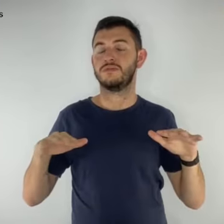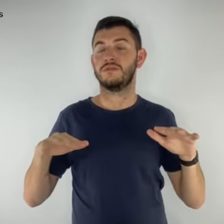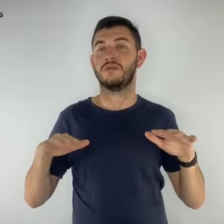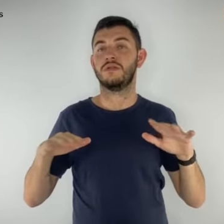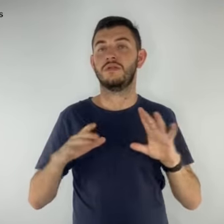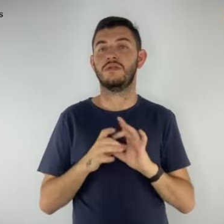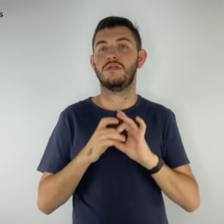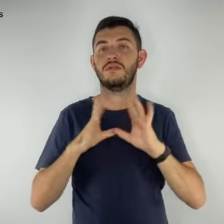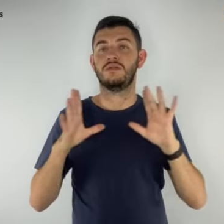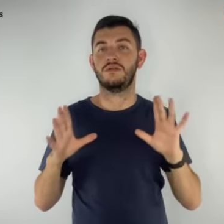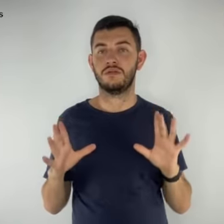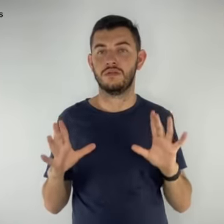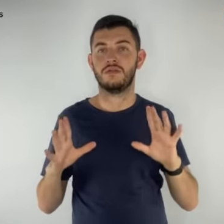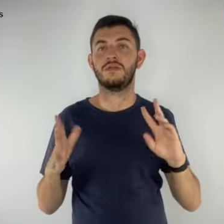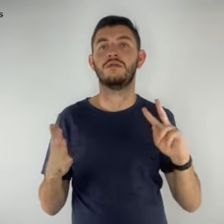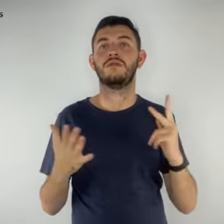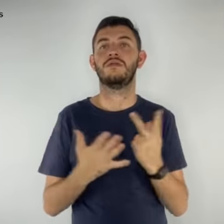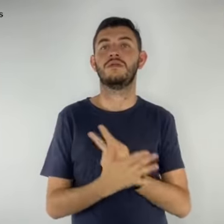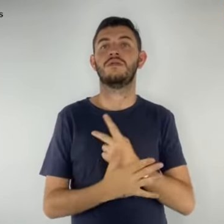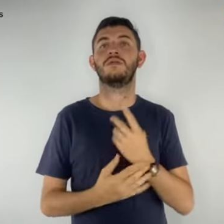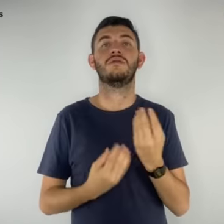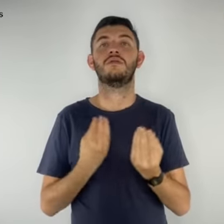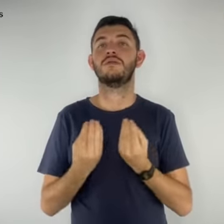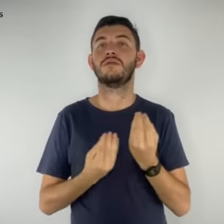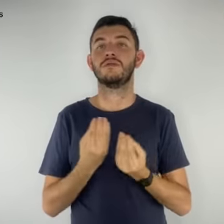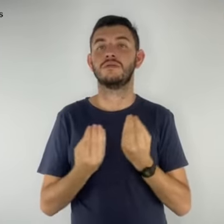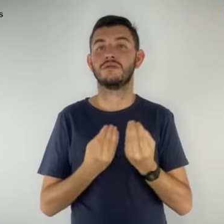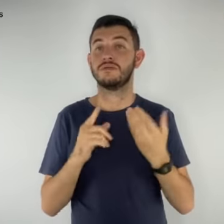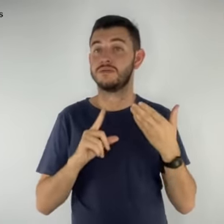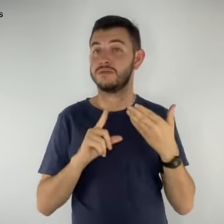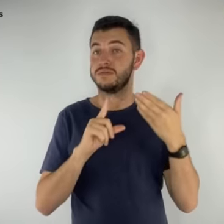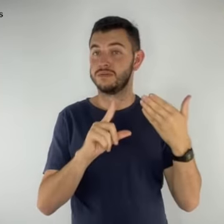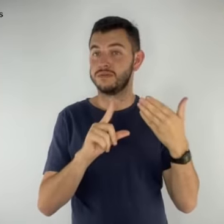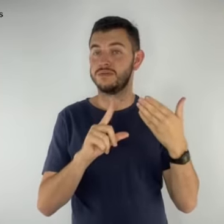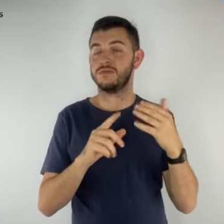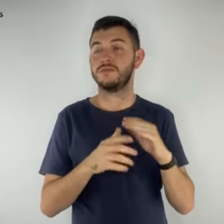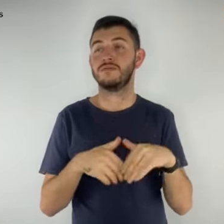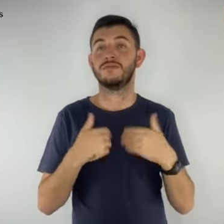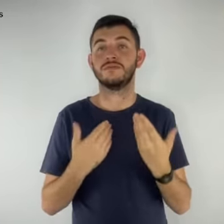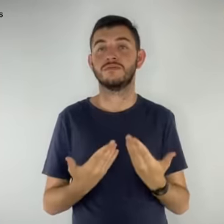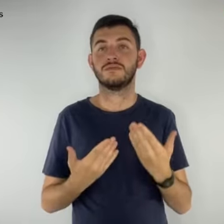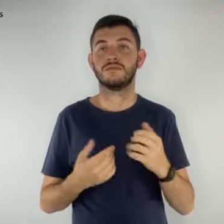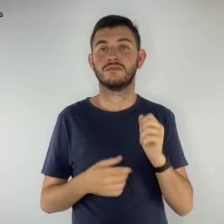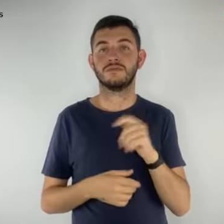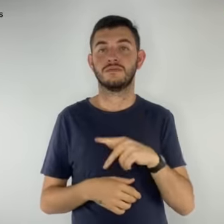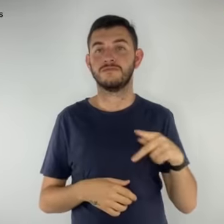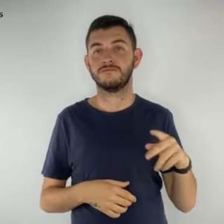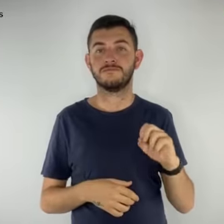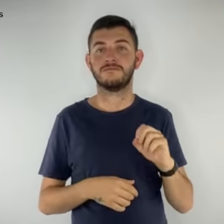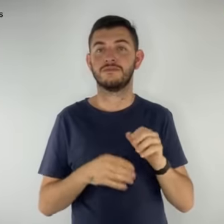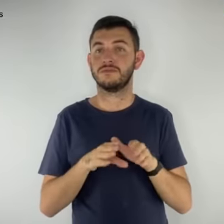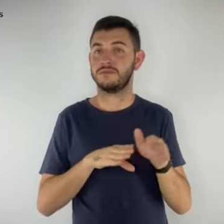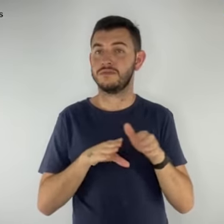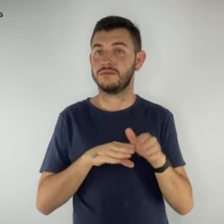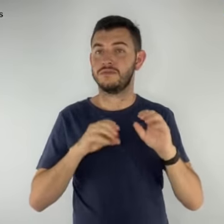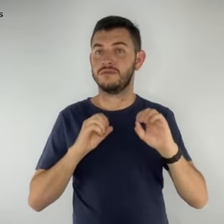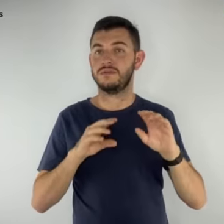as liberações estão sendo feitas de forma remota. Sendo assim, o professor, orientador